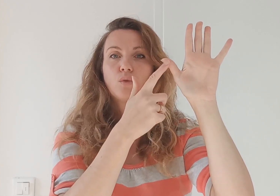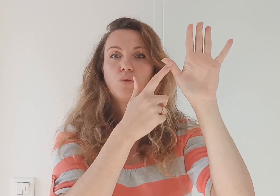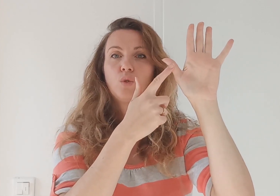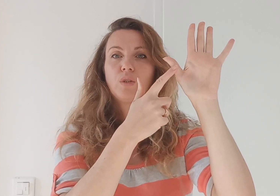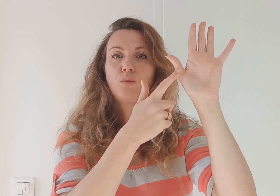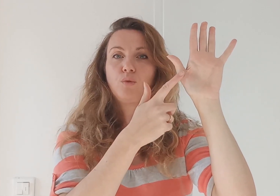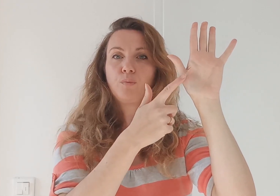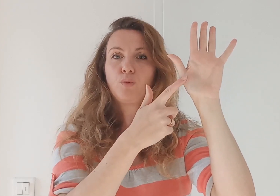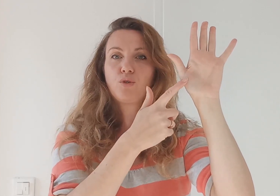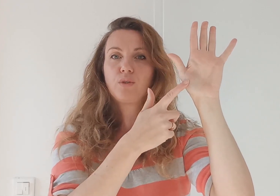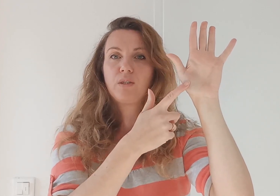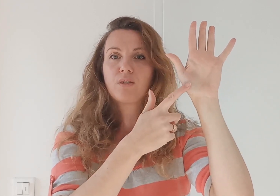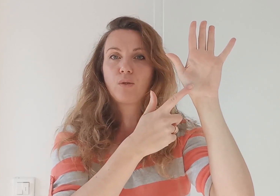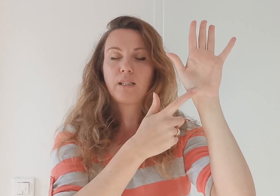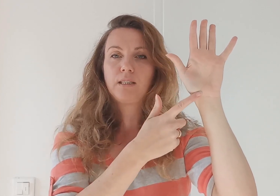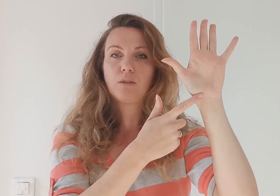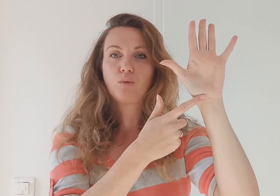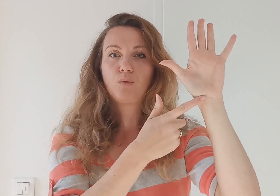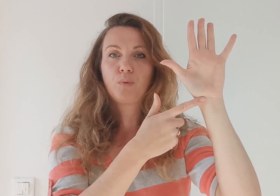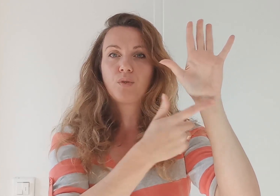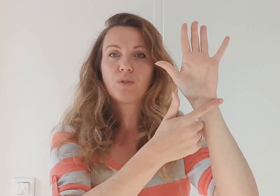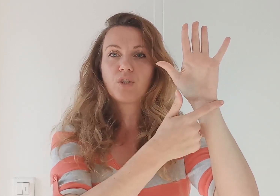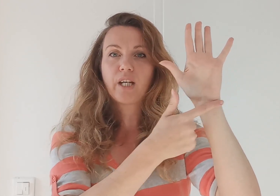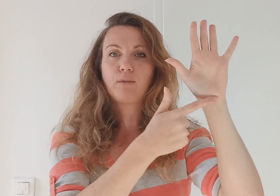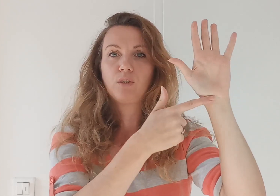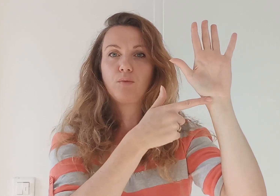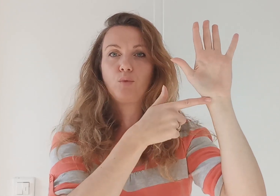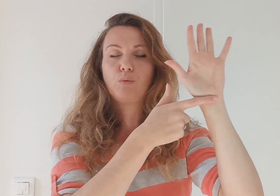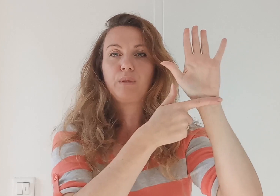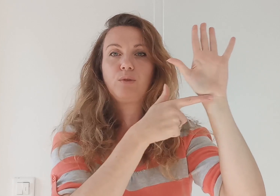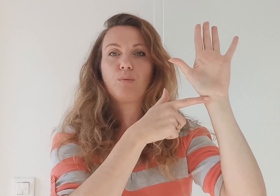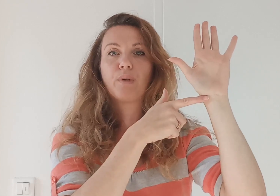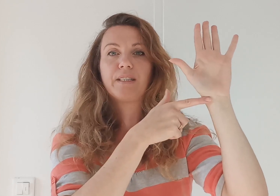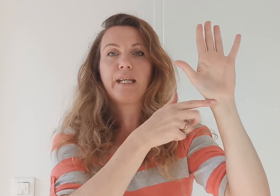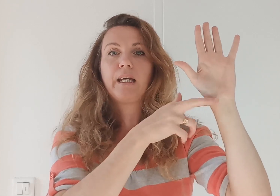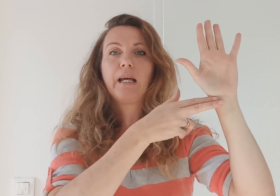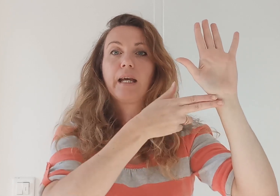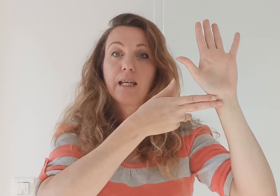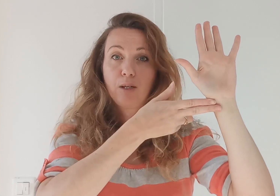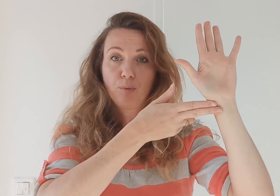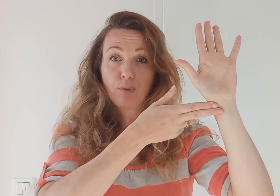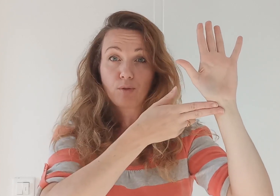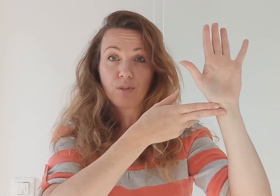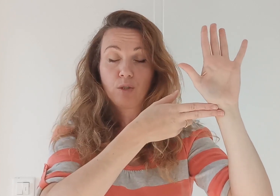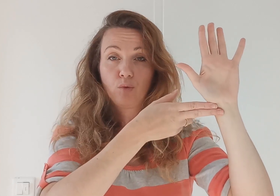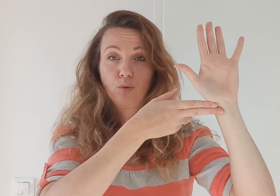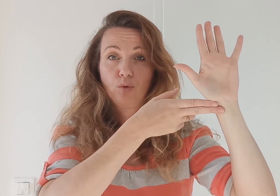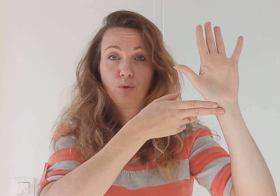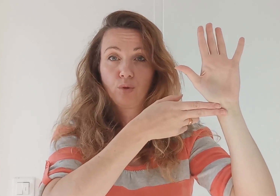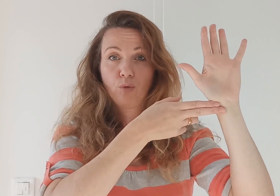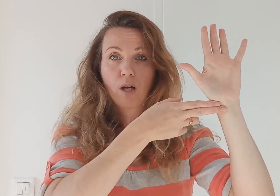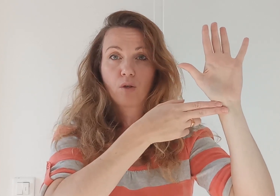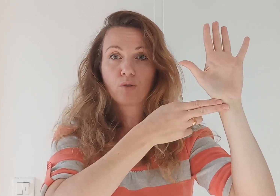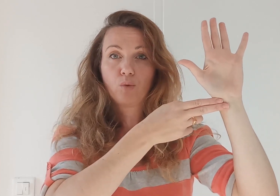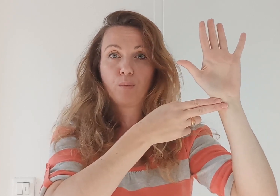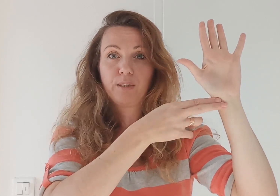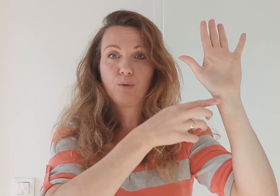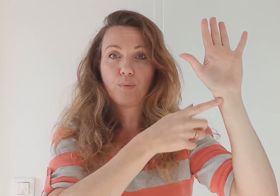du côté du pouce, je descends la ligne du pouce, j'arrive au niveau du pli du poignet, et le point se situe deux doigts en dessous du pli du